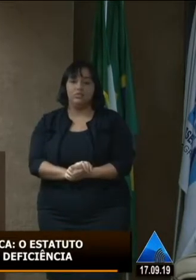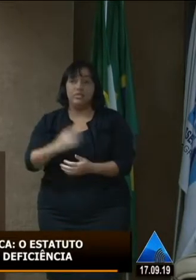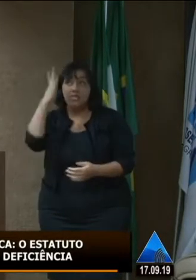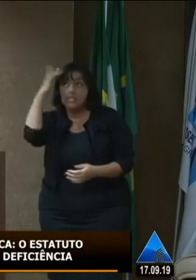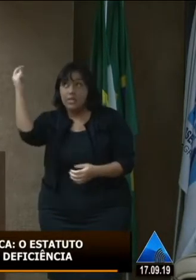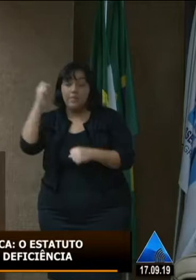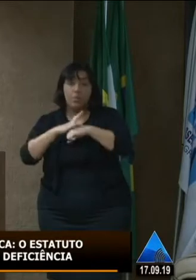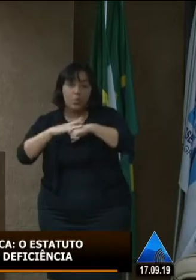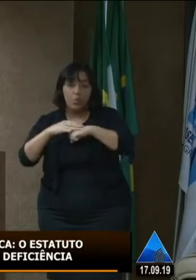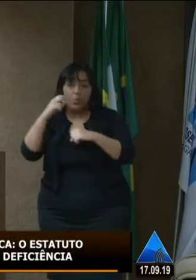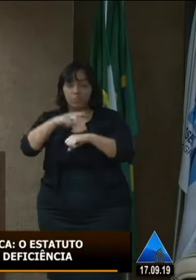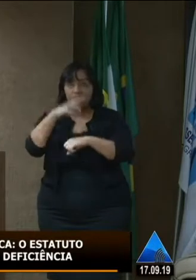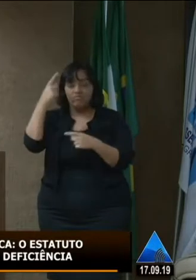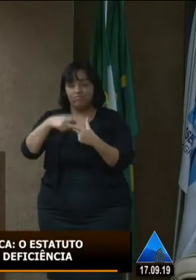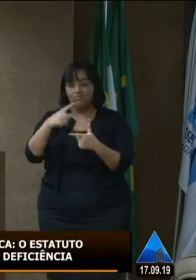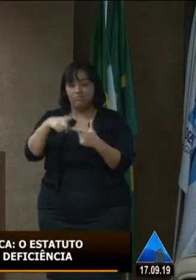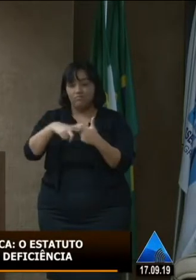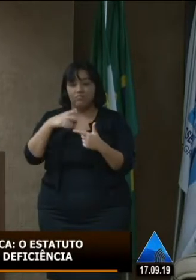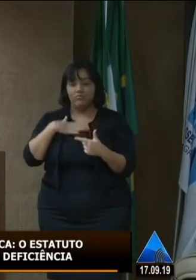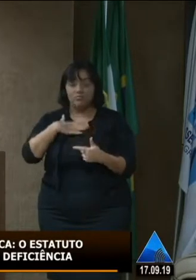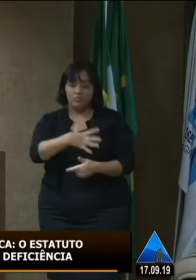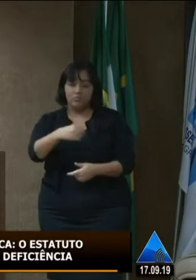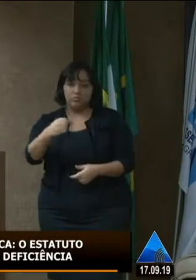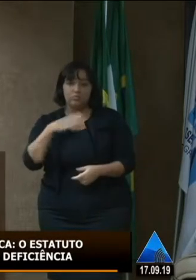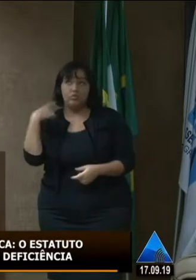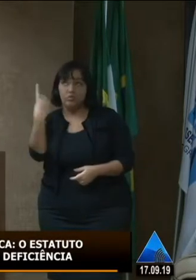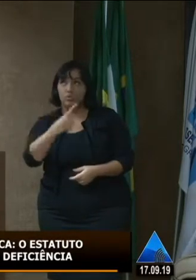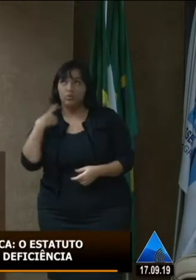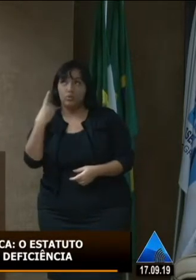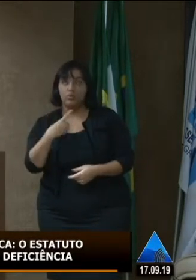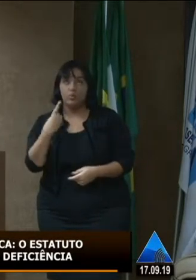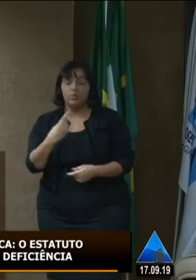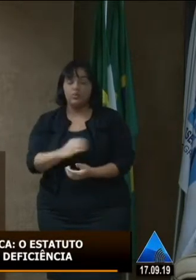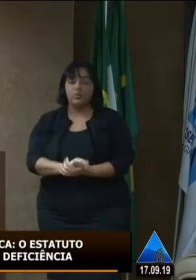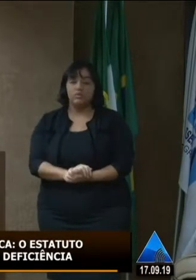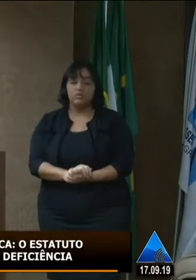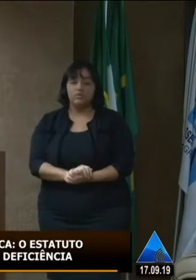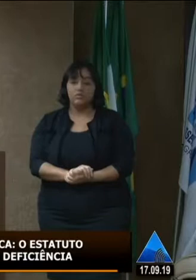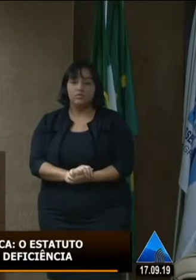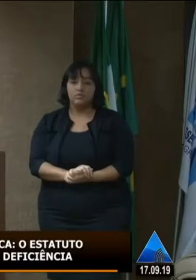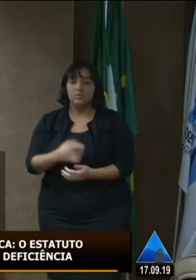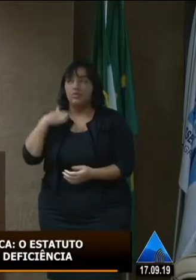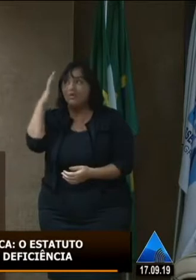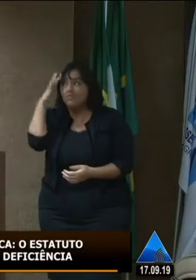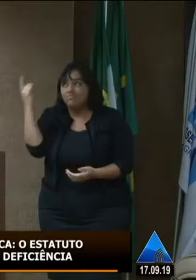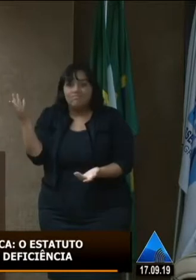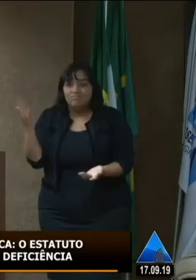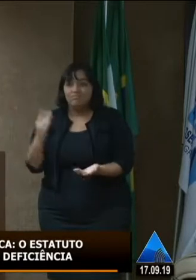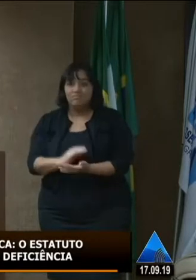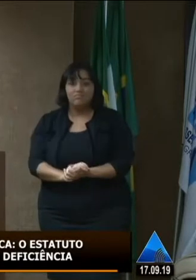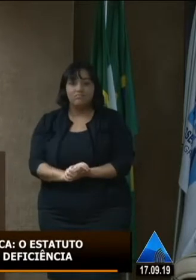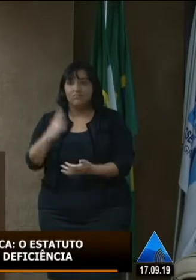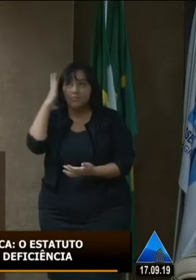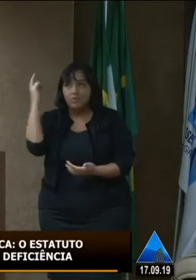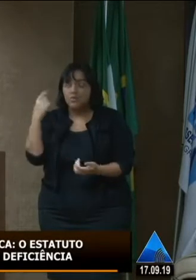filho e a gente como movimento como pais como sociedade civil organizada diz eu não sei não